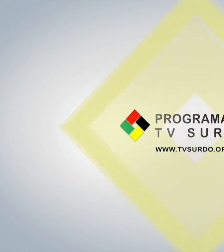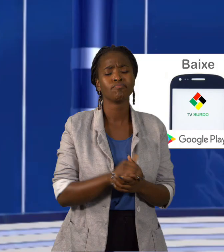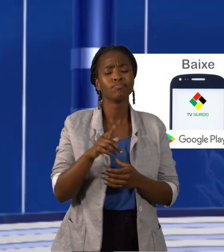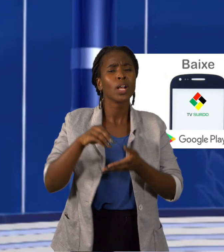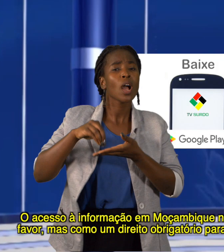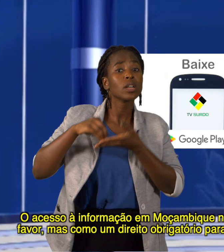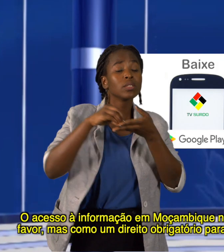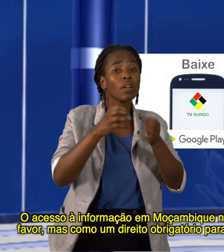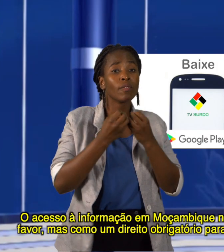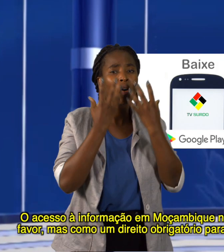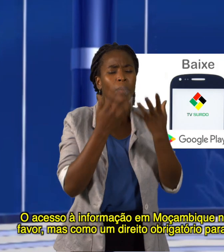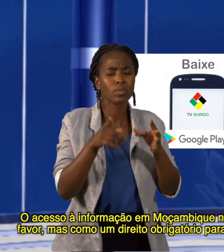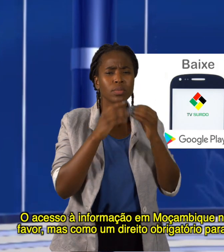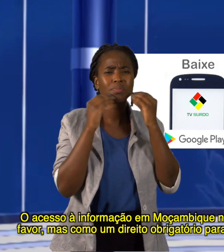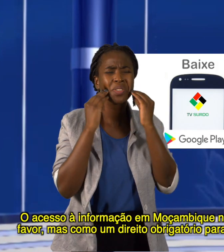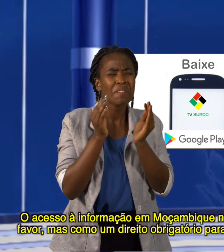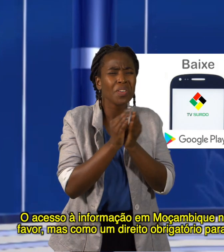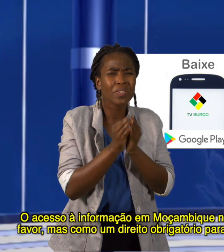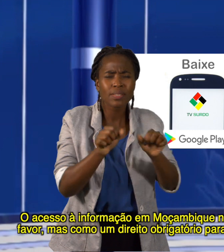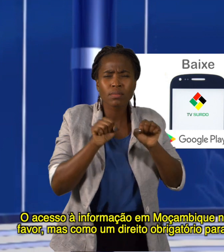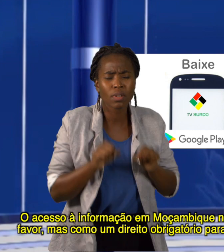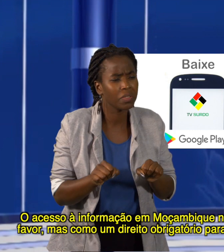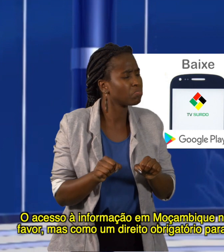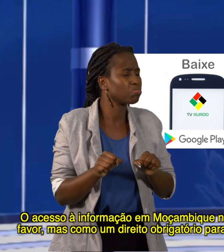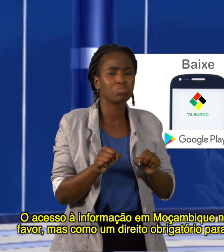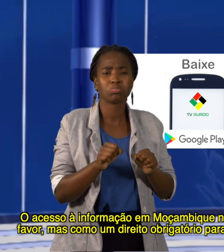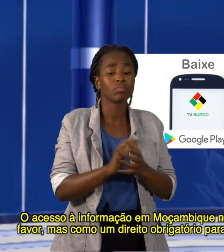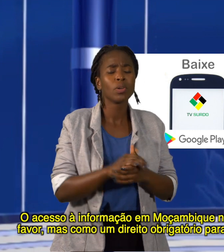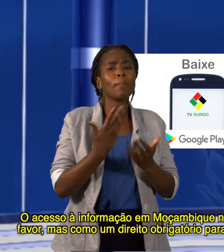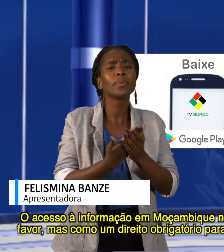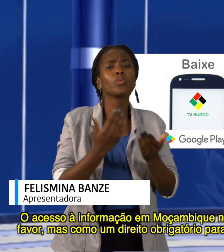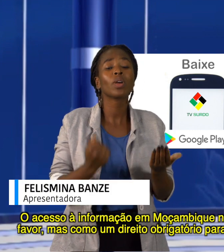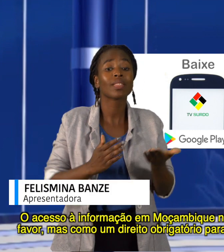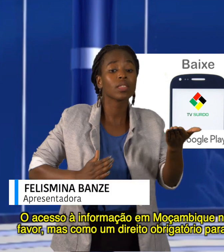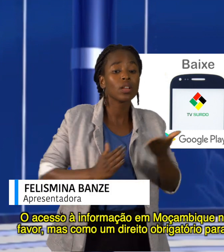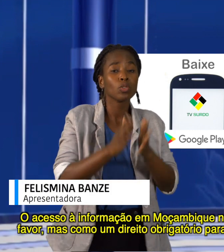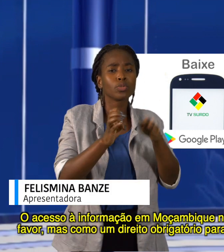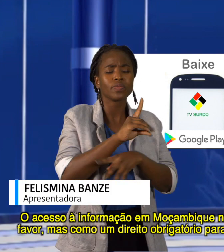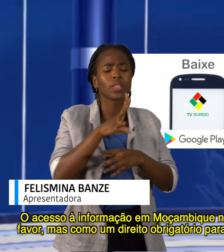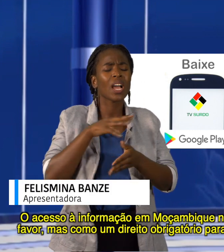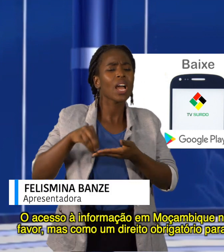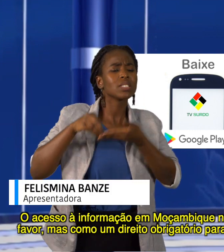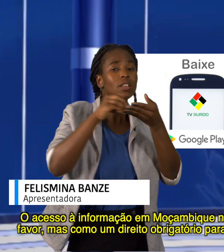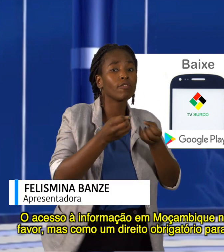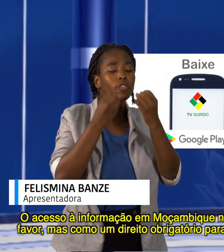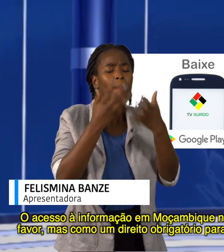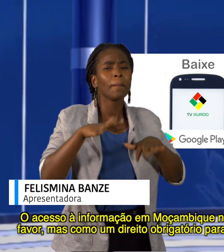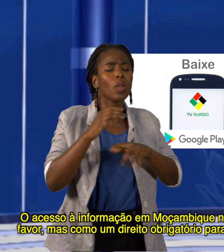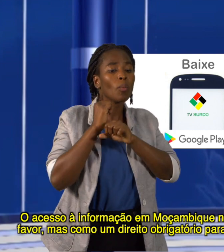O acesso à informação em Moçambique não deve ser visto como um favor, mas como um direito obrigatório para todas as